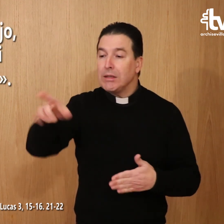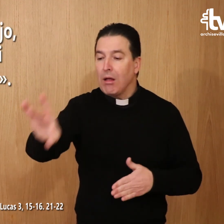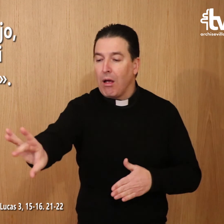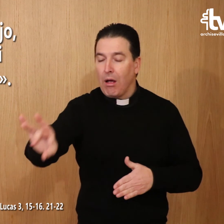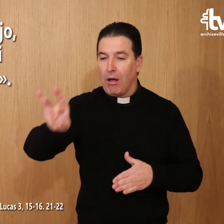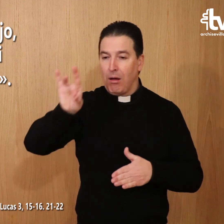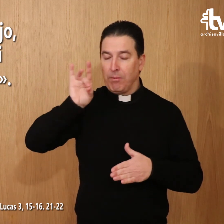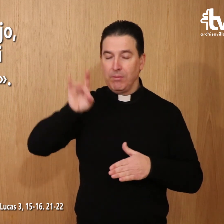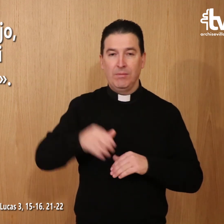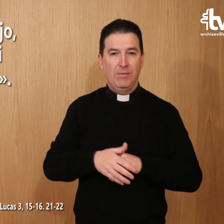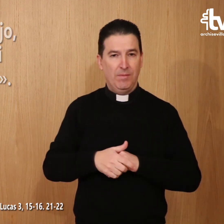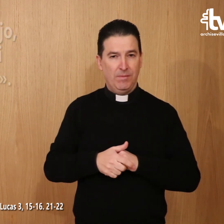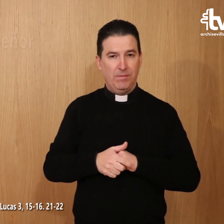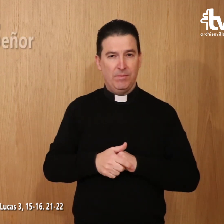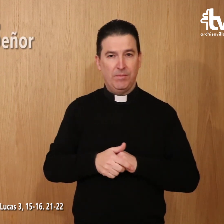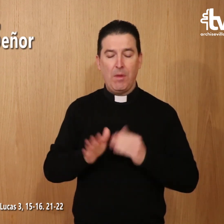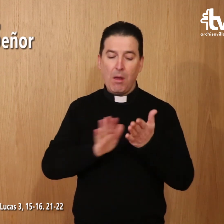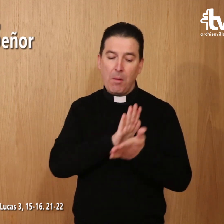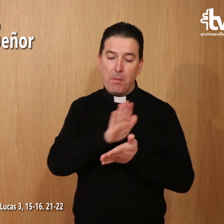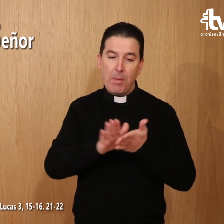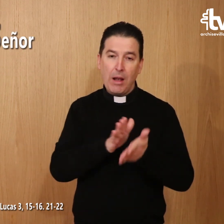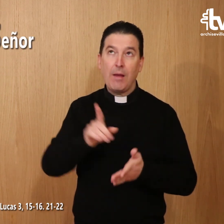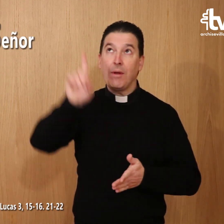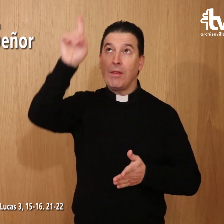en ti me complazco. Palabra del Señor.